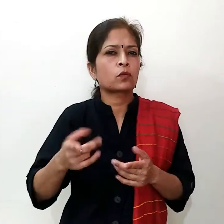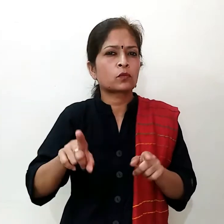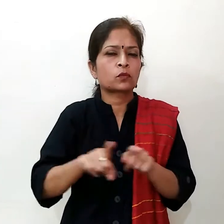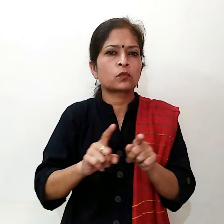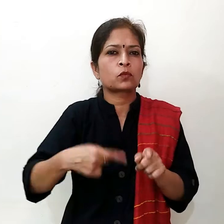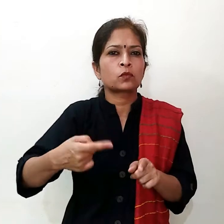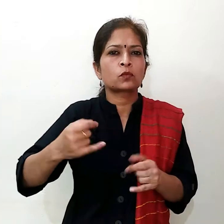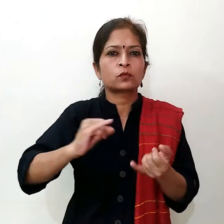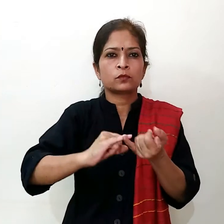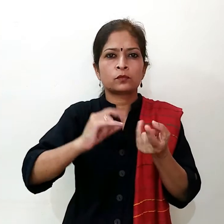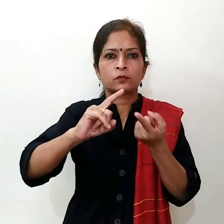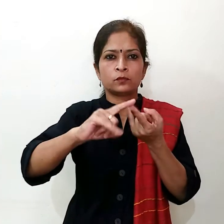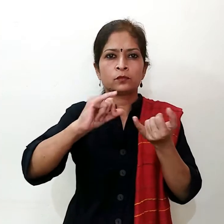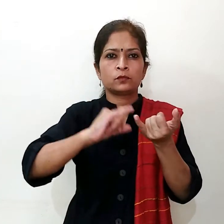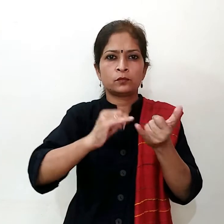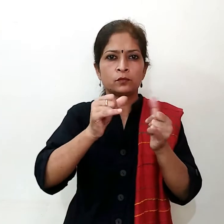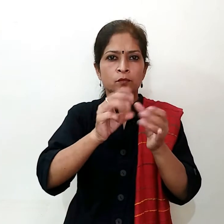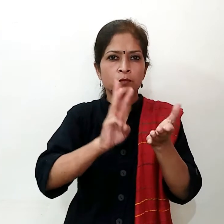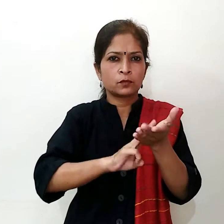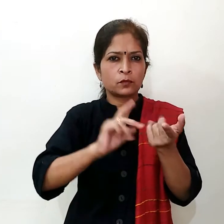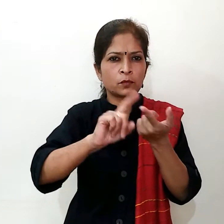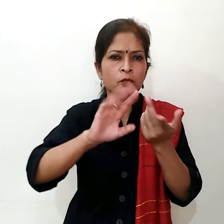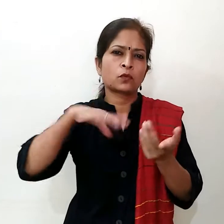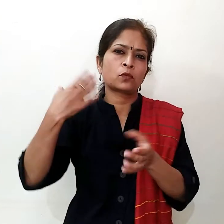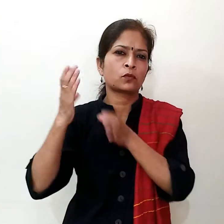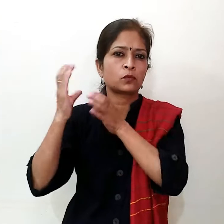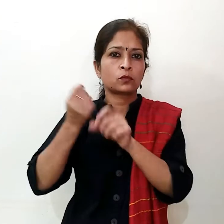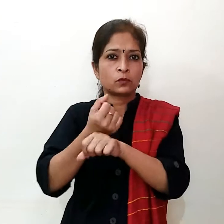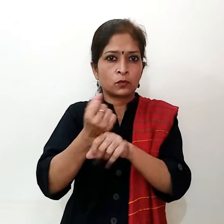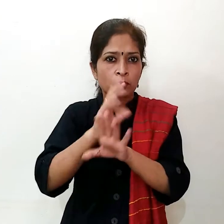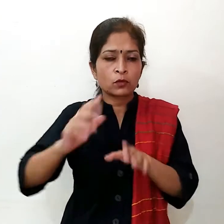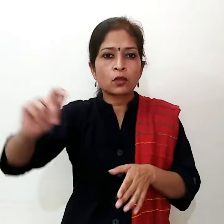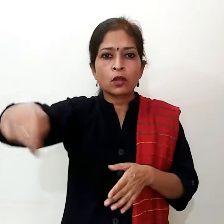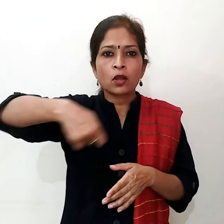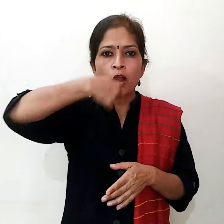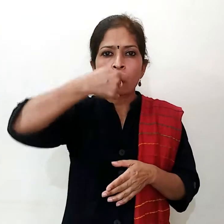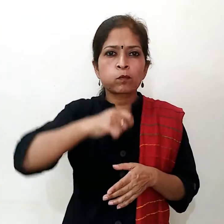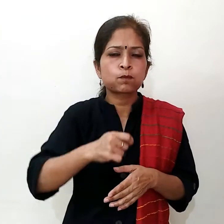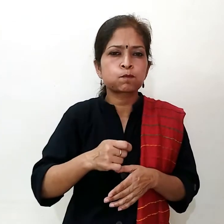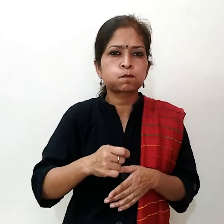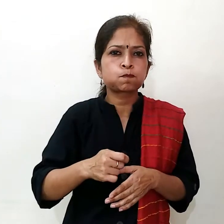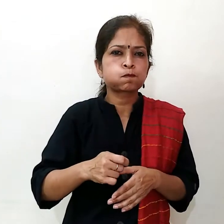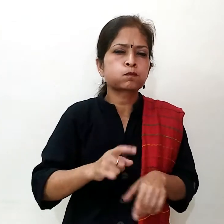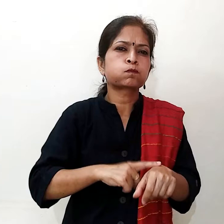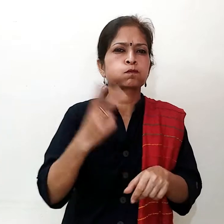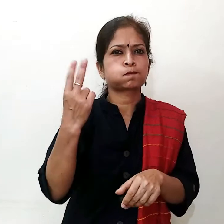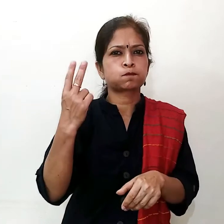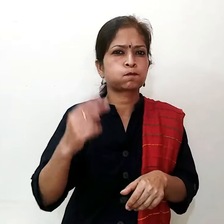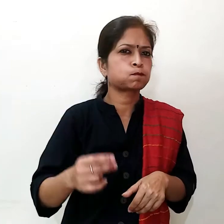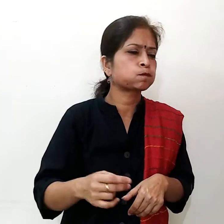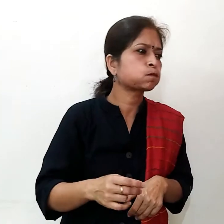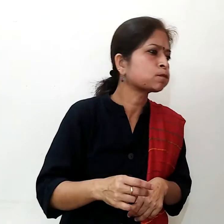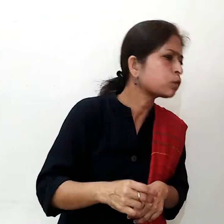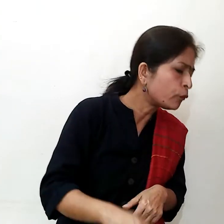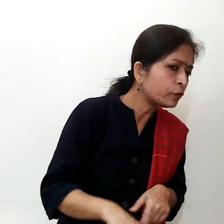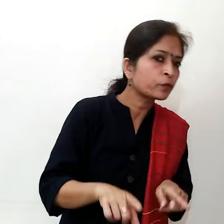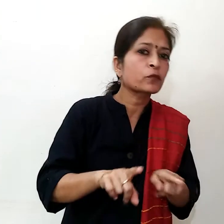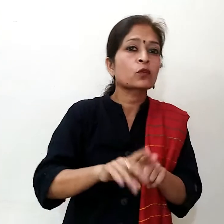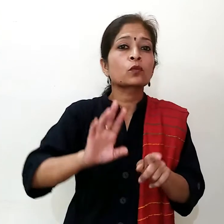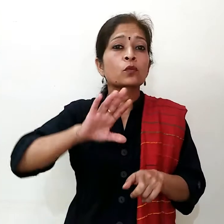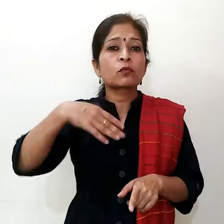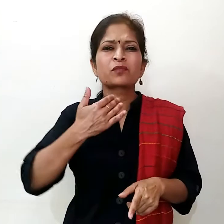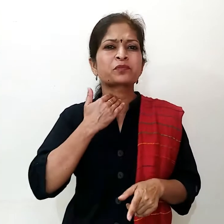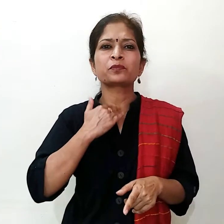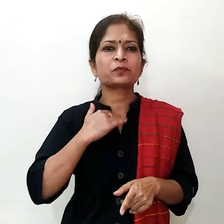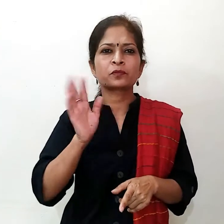एक चमस तेल का तेल या नारियल के तेल से कुल्ला करें और इसको दो-तीन मिनट तो कुल्ला करते रहें इसके बाद इसको पीए ना इसको बाहत होते हैं और